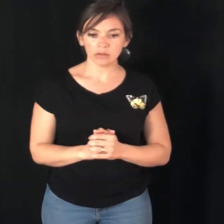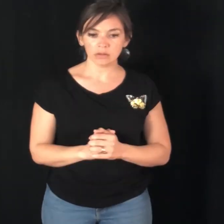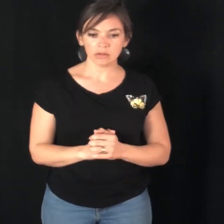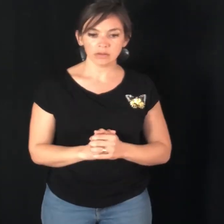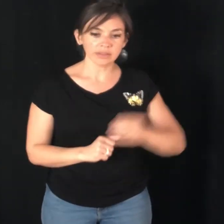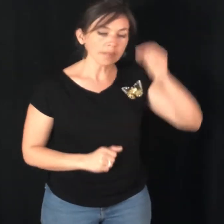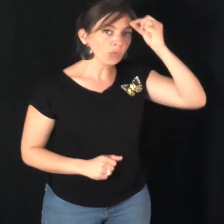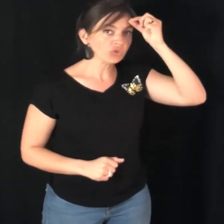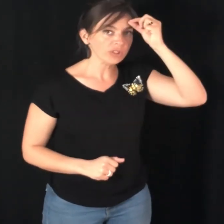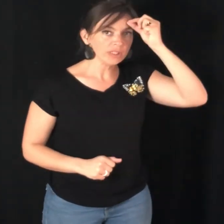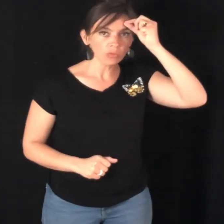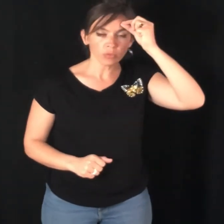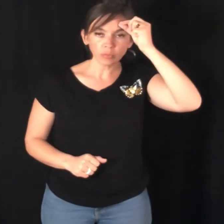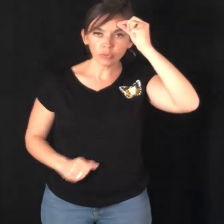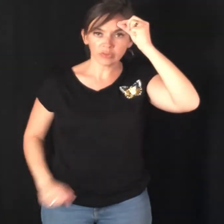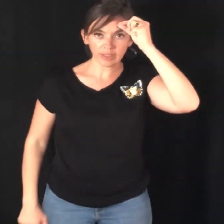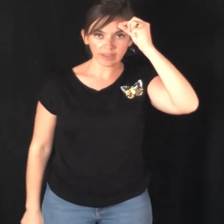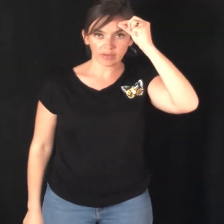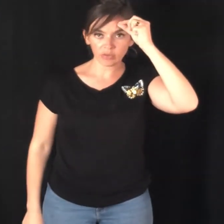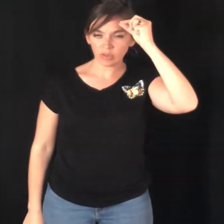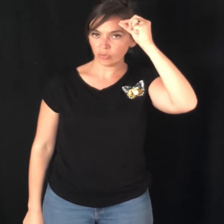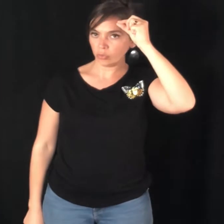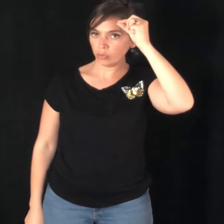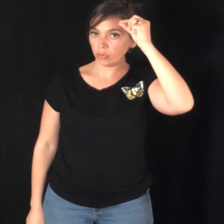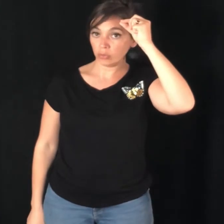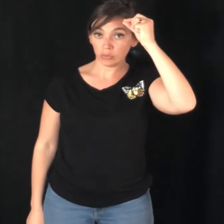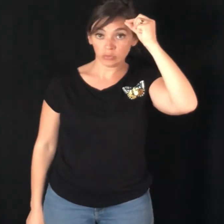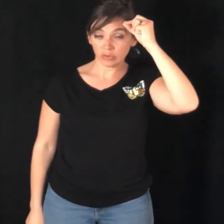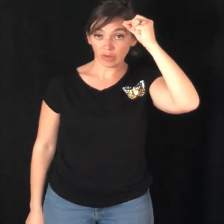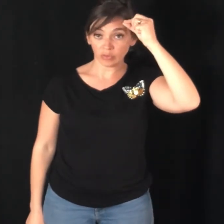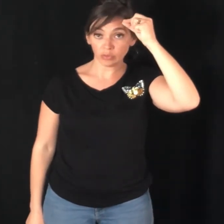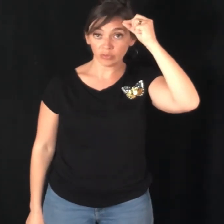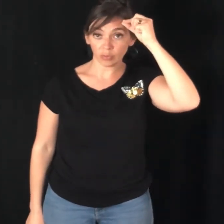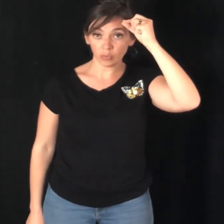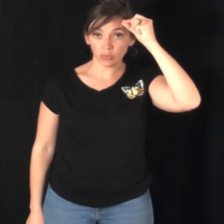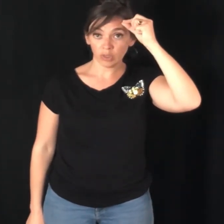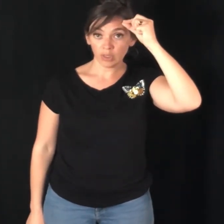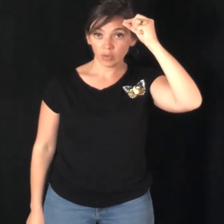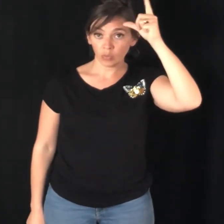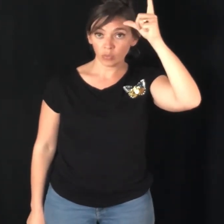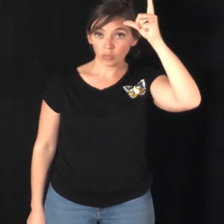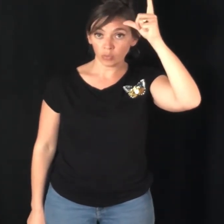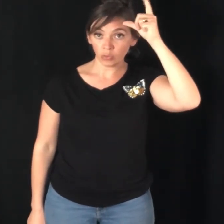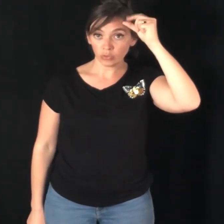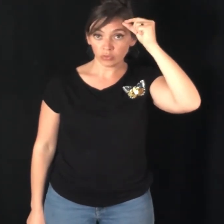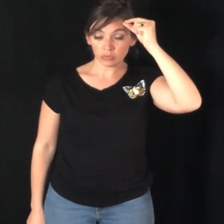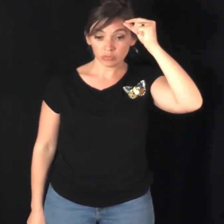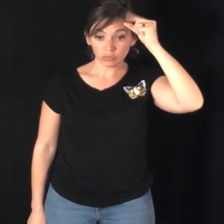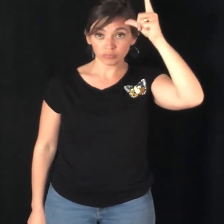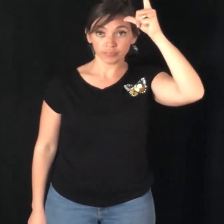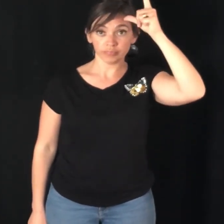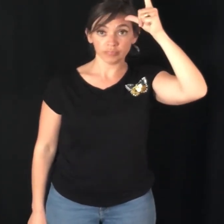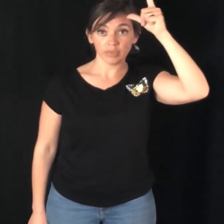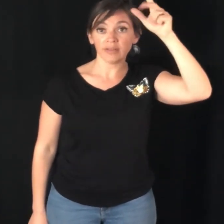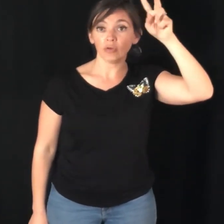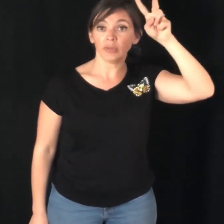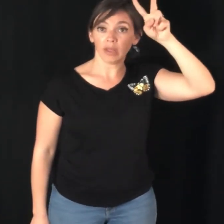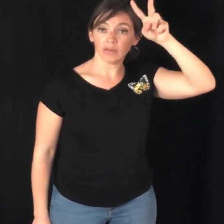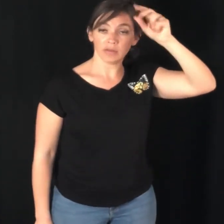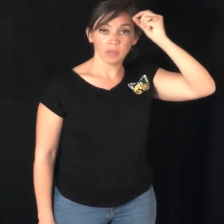C'est mon génie. Donc pouce index au niveau du cerveau, du front. On monte. Et c le mien.'est